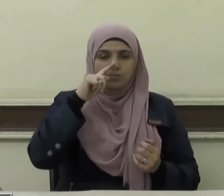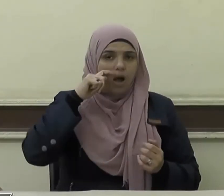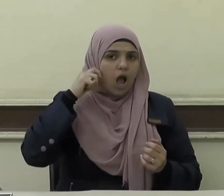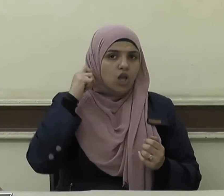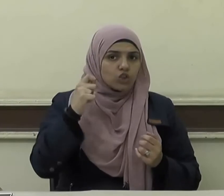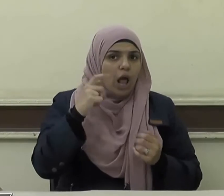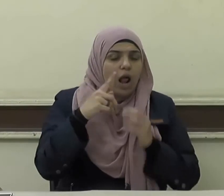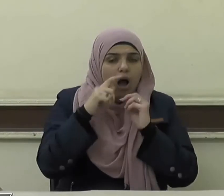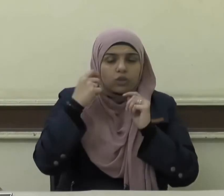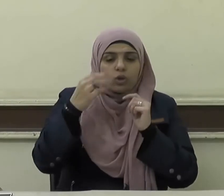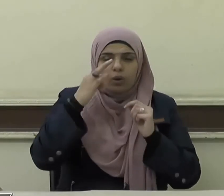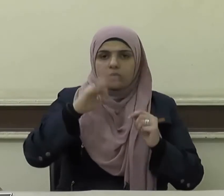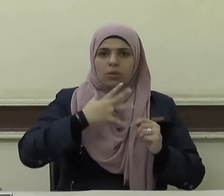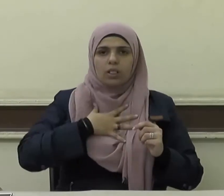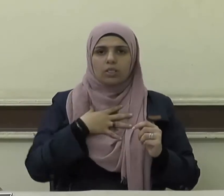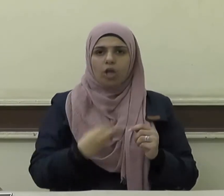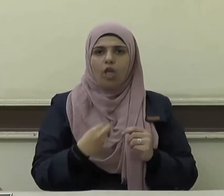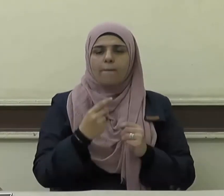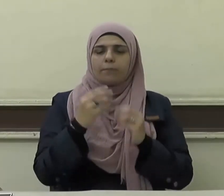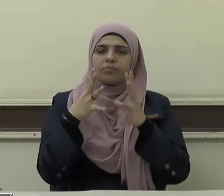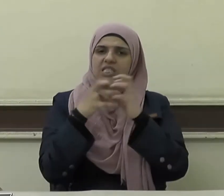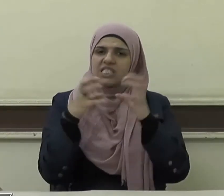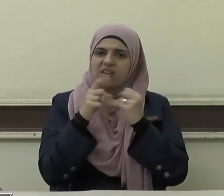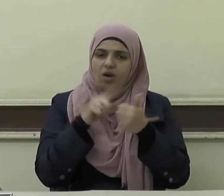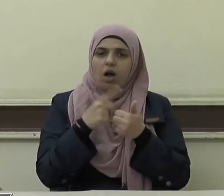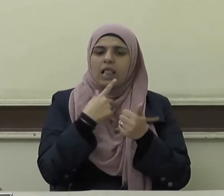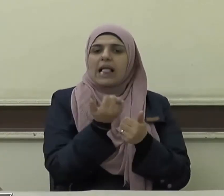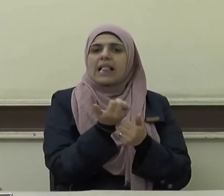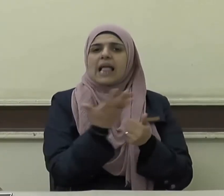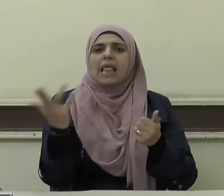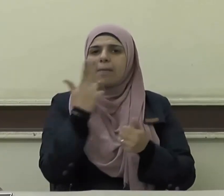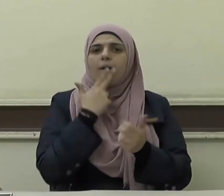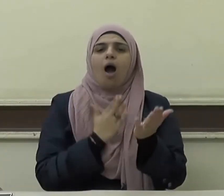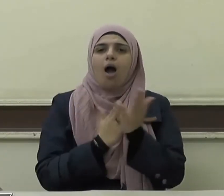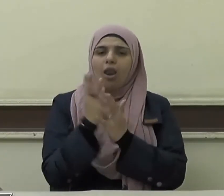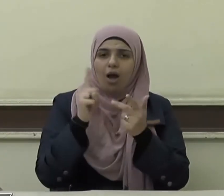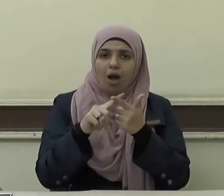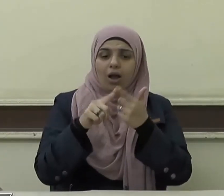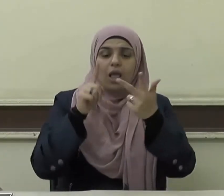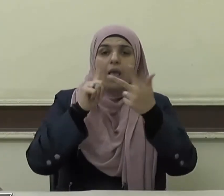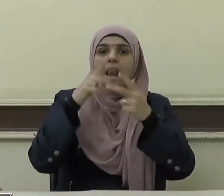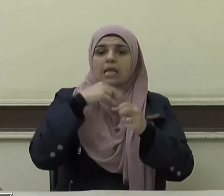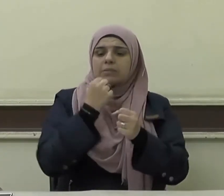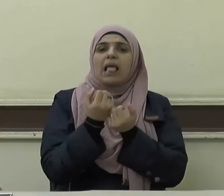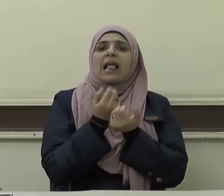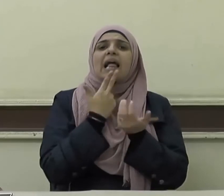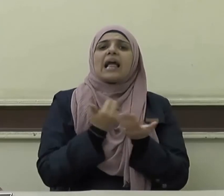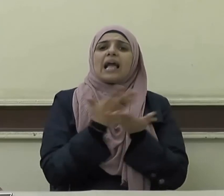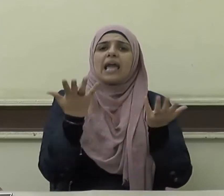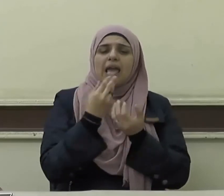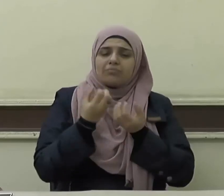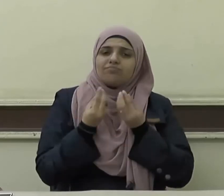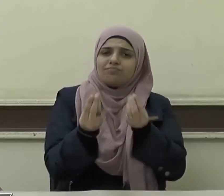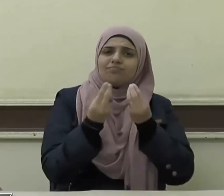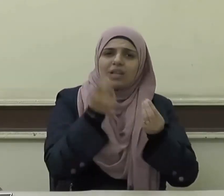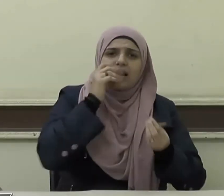وتعني طيب الصفات وكريم الأخلاق وبذل الخير للناس